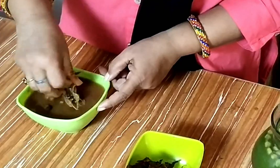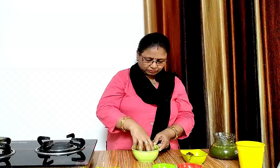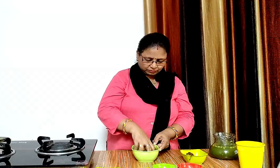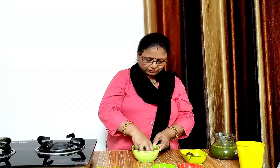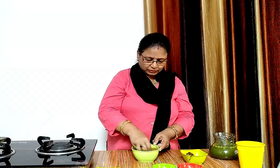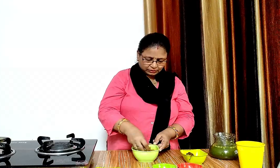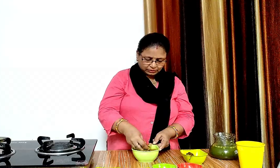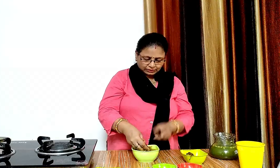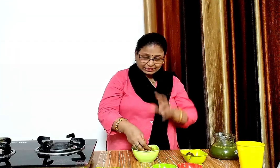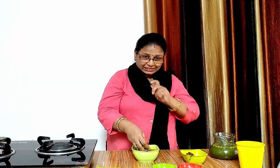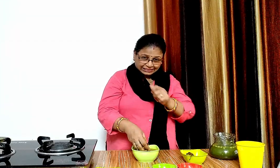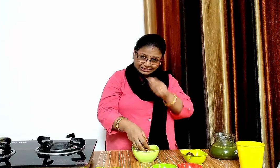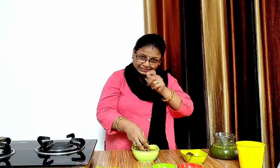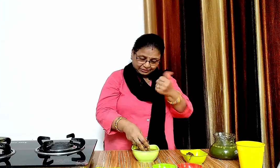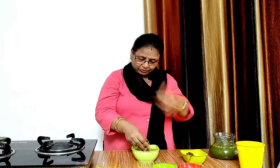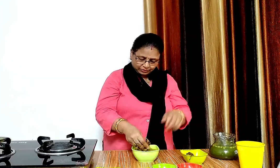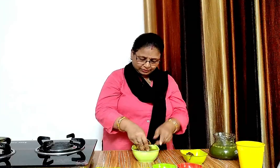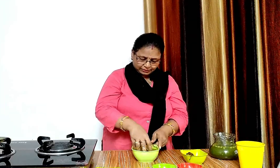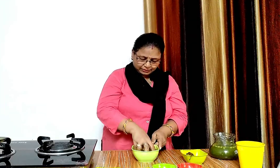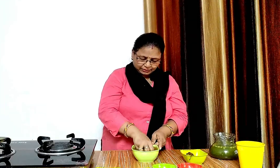देखिए इसका सारा पल्प पानी में आ चुका है